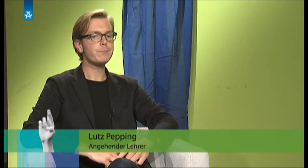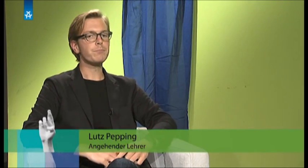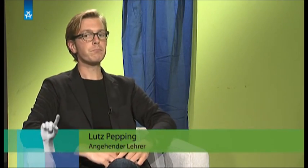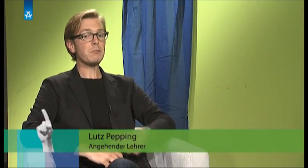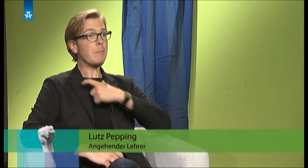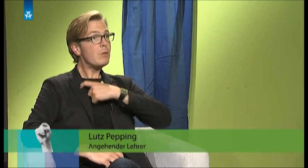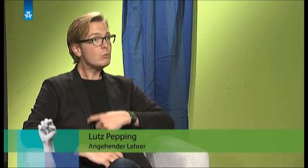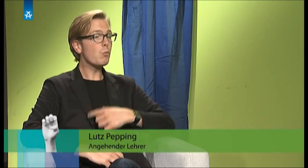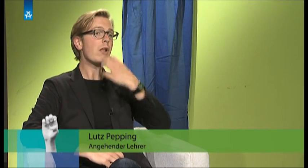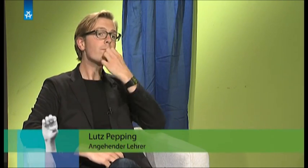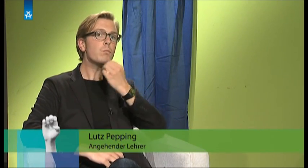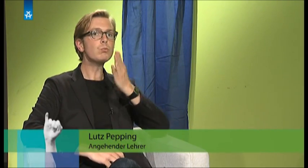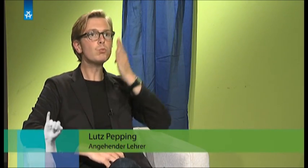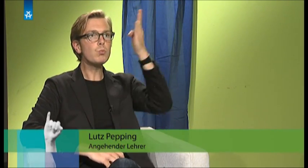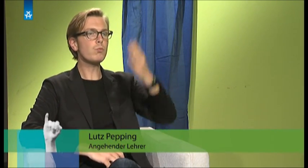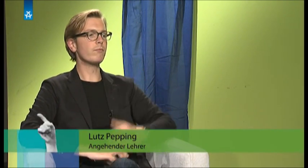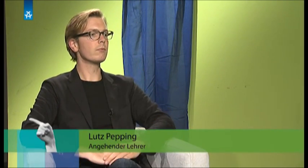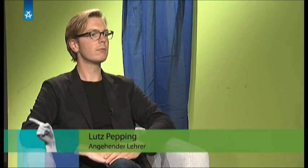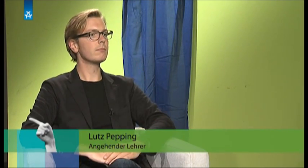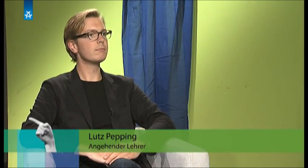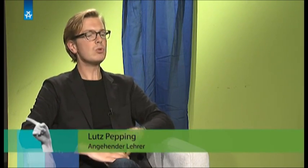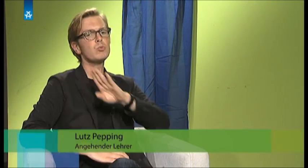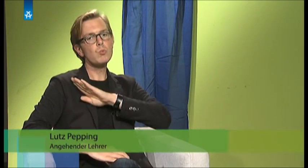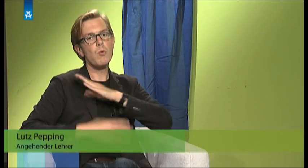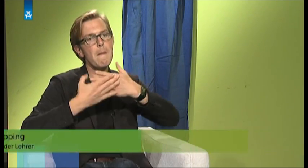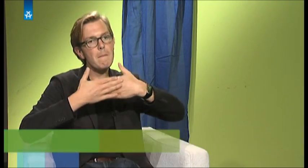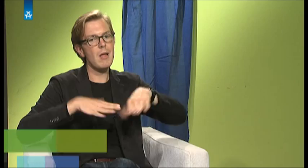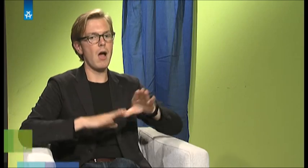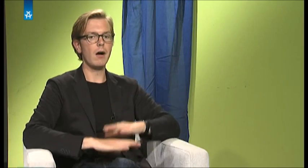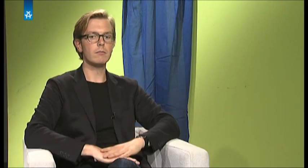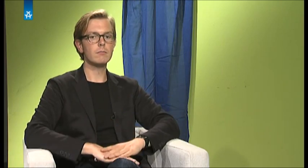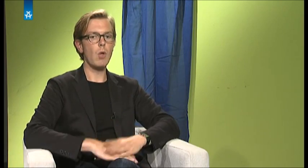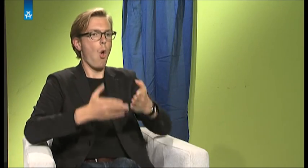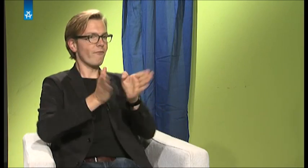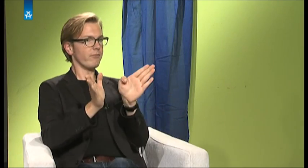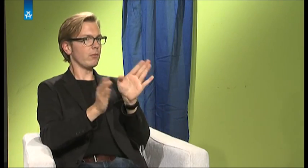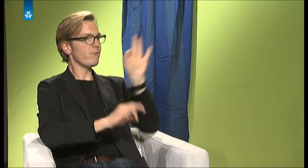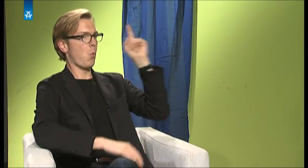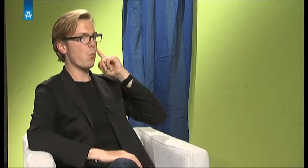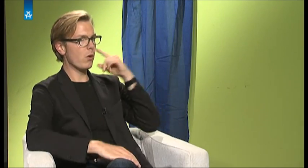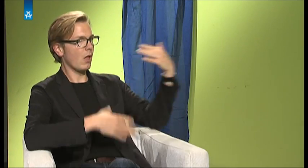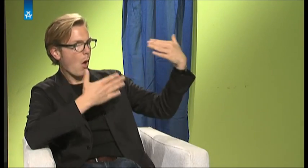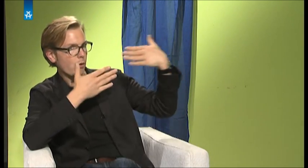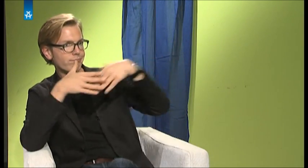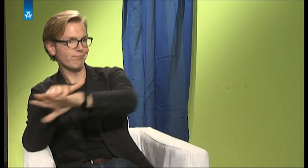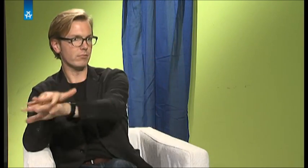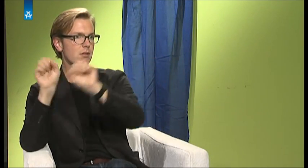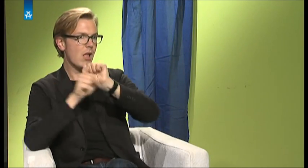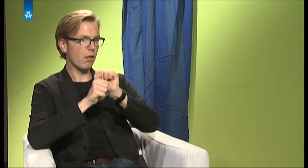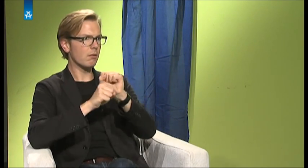würde mir wünschen, dass Gehörlosen-Schulen vielleicht auch offen werden für hörende Menschen. Dass es vielleicht nicht eine paritätische Aufteilung gibt. Aber dass man vielleicht dann doch